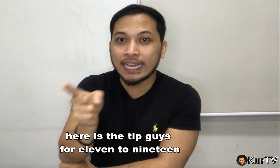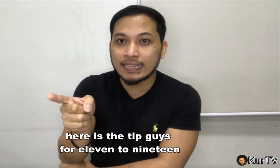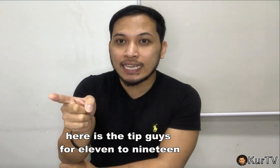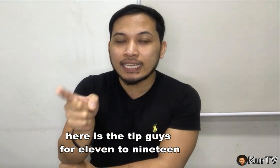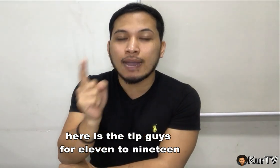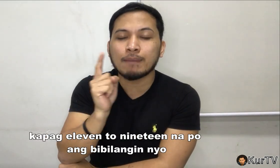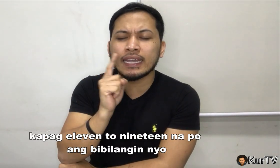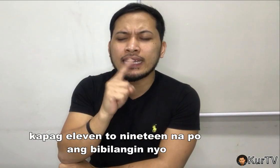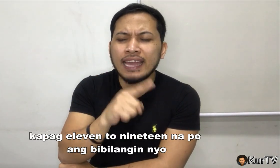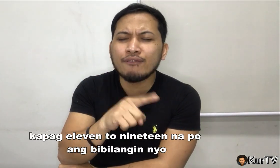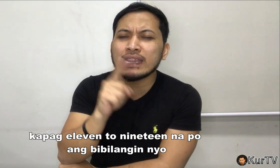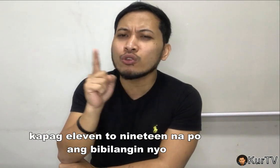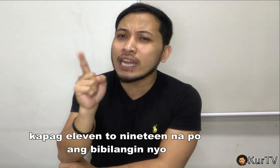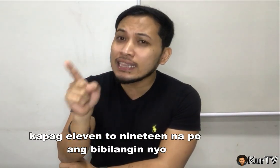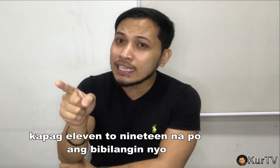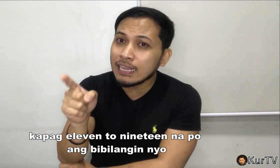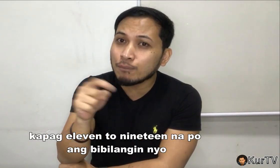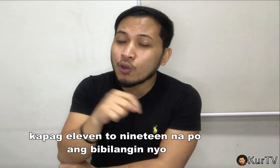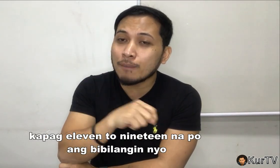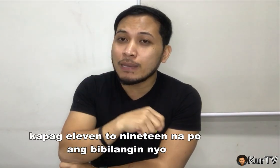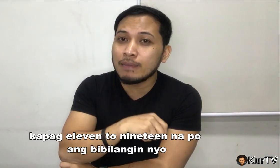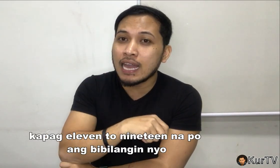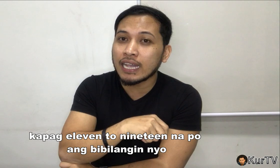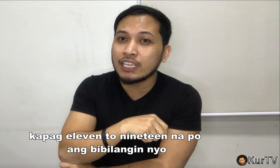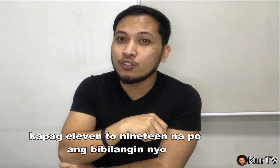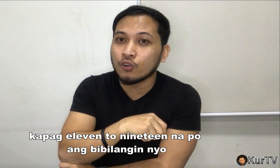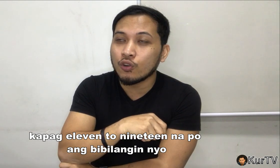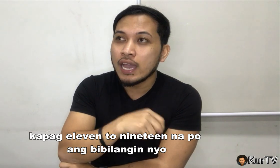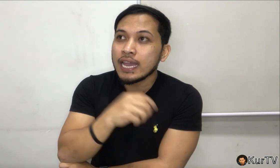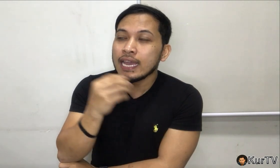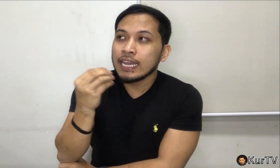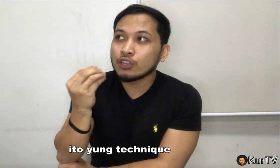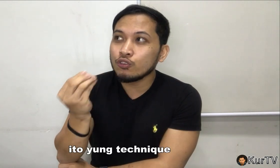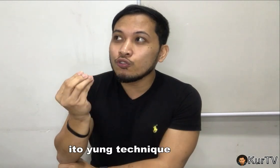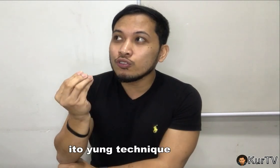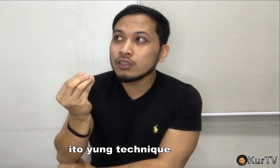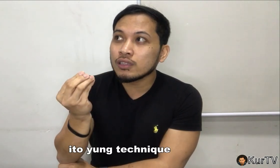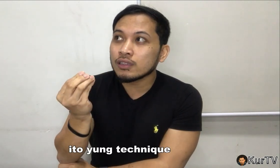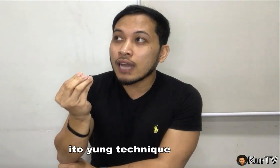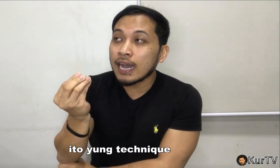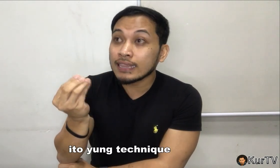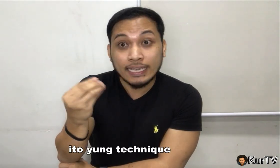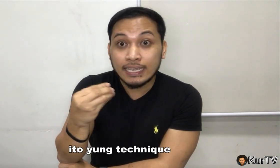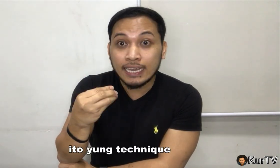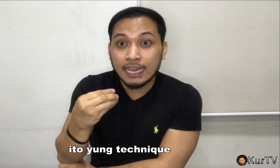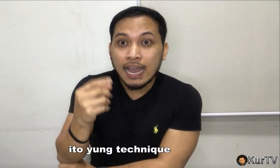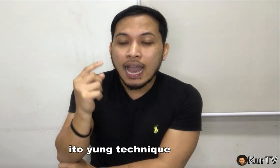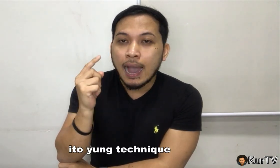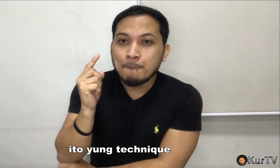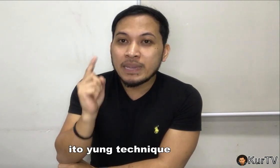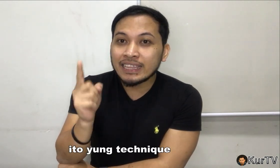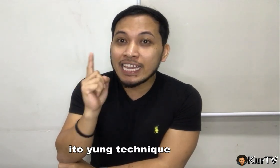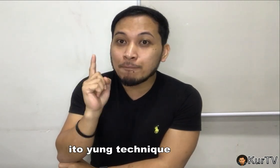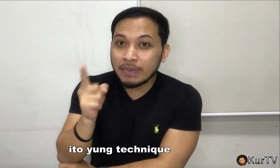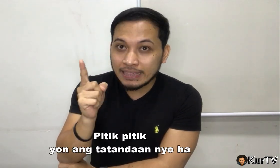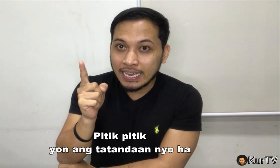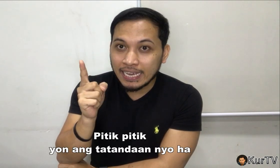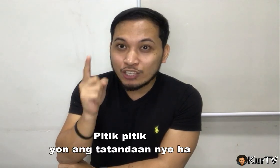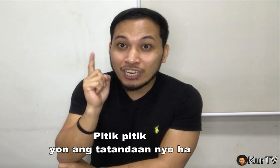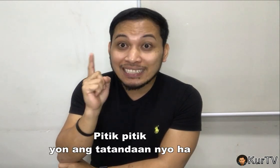19. Kapag 11 to 19 na po ang bibilangin nyo, ito yung technique. Pitik-pitik. Yun